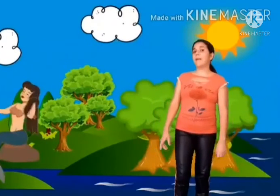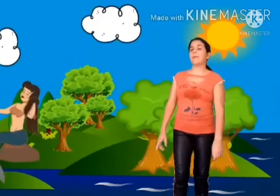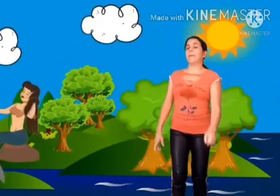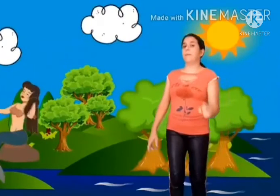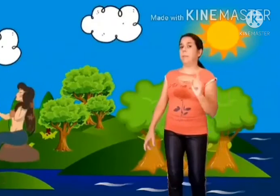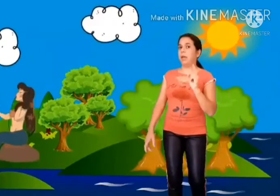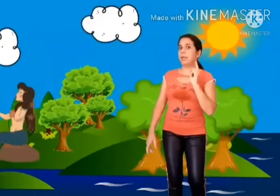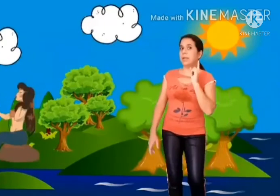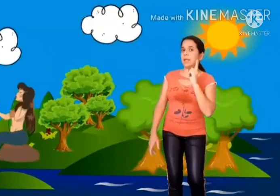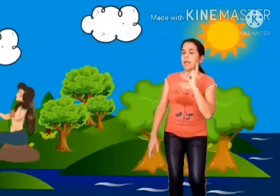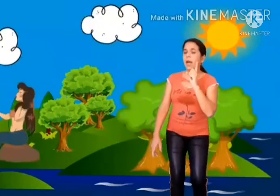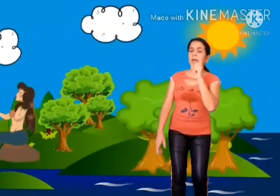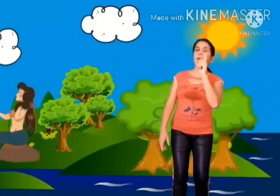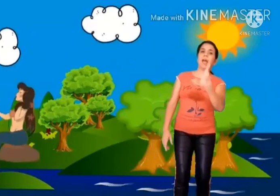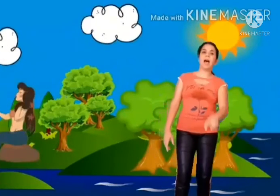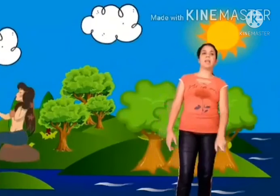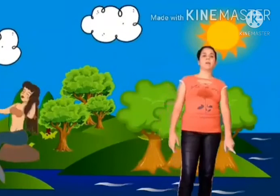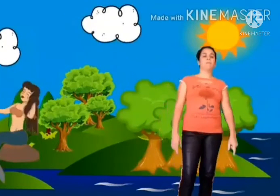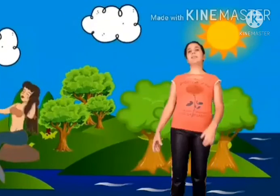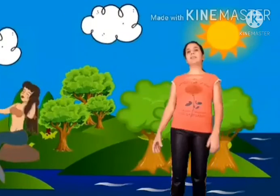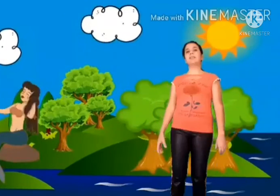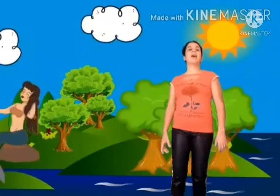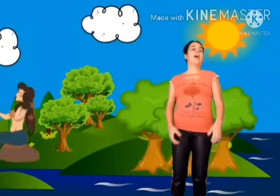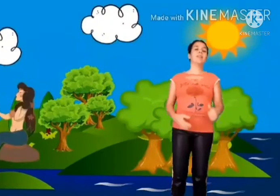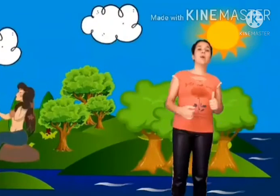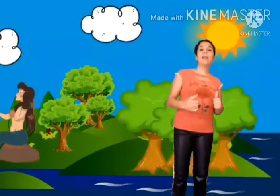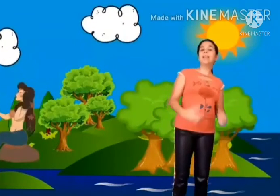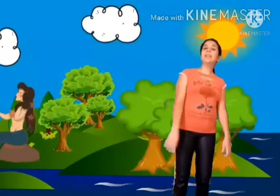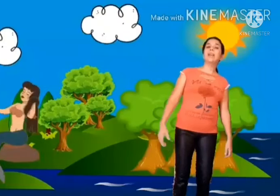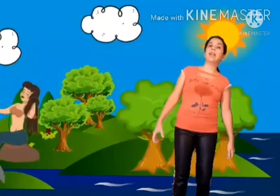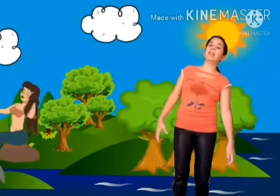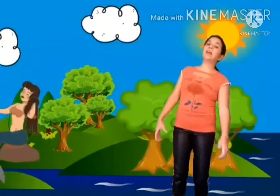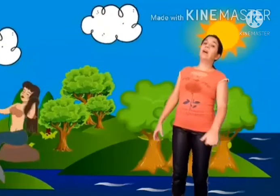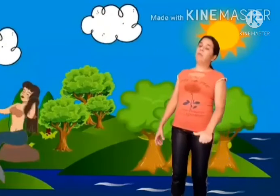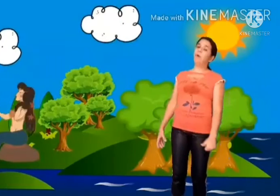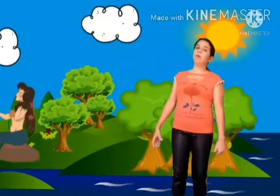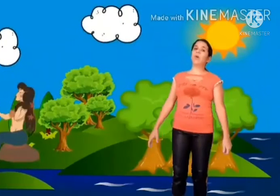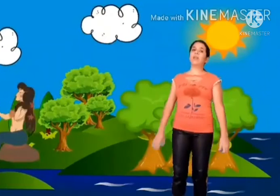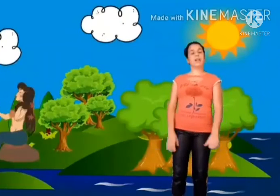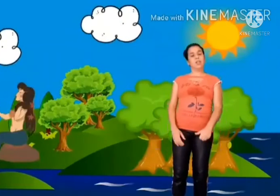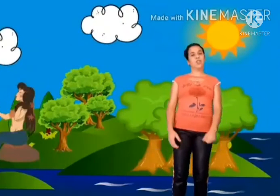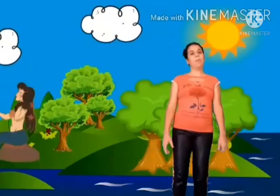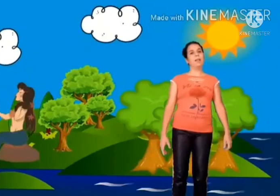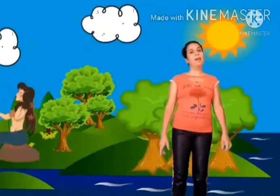Pela sereia Iara. Essa é uma linda lenda folclórica, chamada